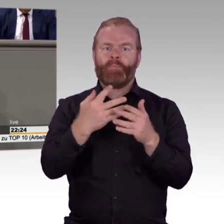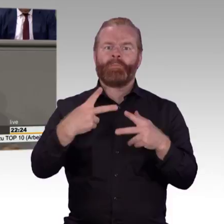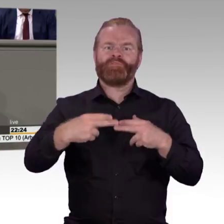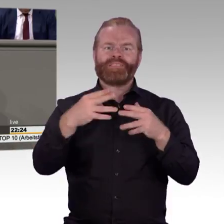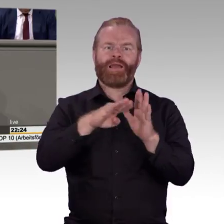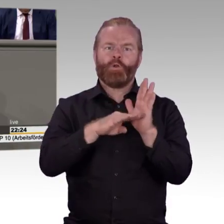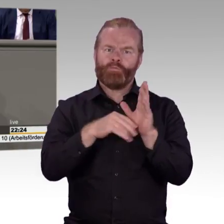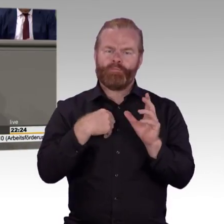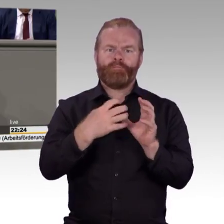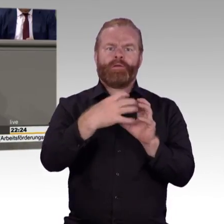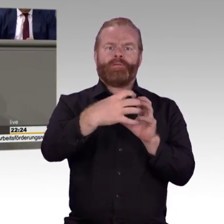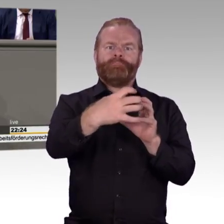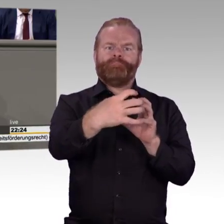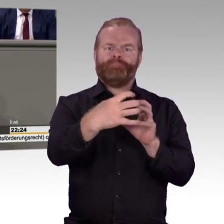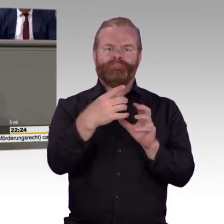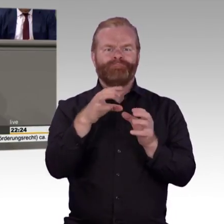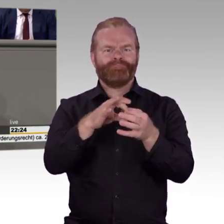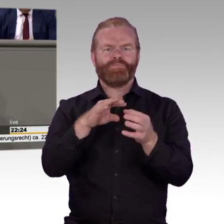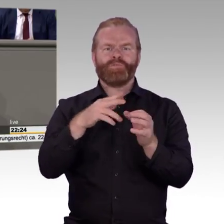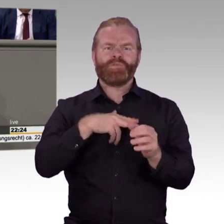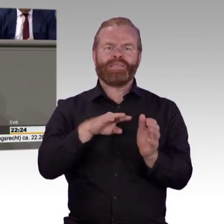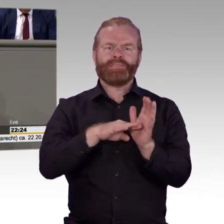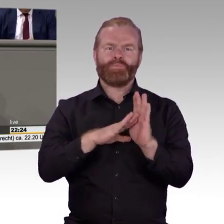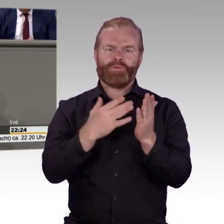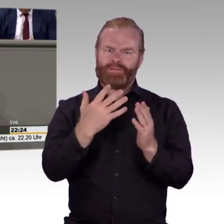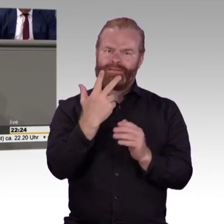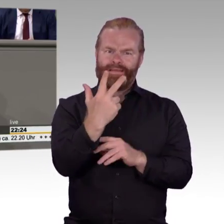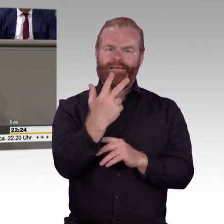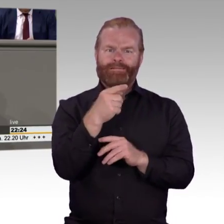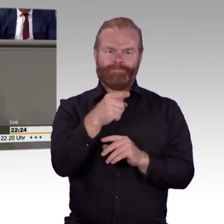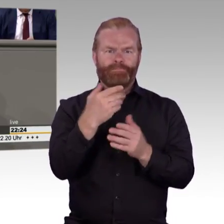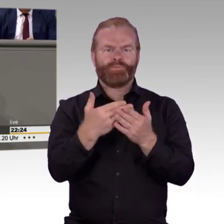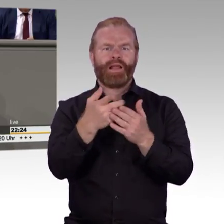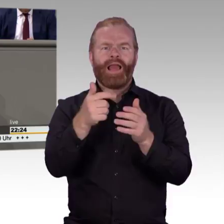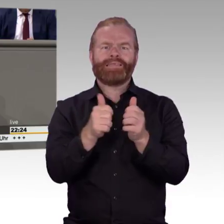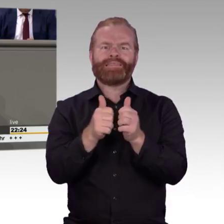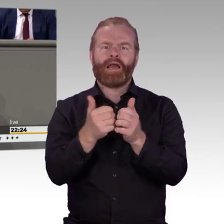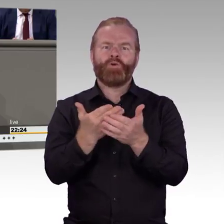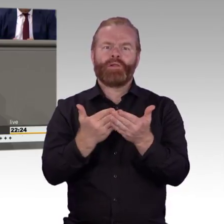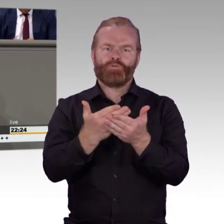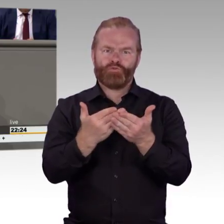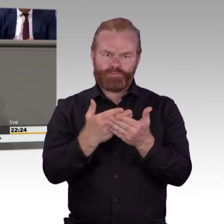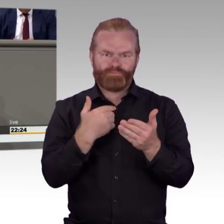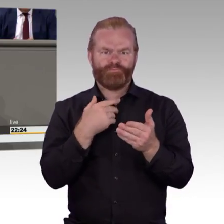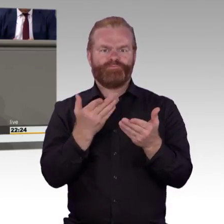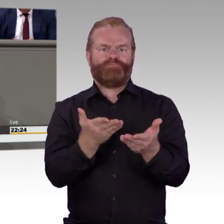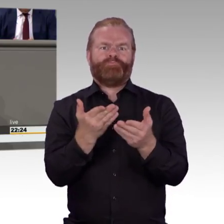Lieber Herr Kollege Sichert, was mir vor allem bei Ihrer Rede aufgefallen ist, und was mich wirklich gestört hat, ist, wie Sie diese Menschen bezeichnet haben,